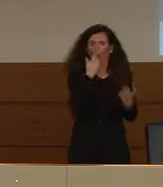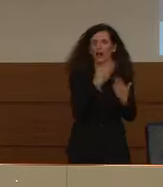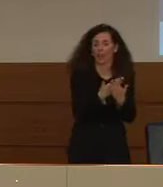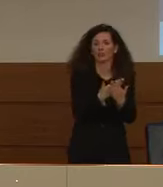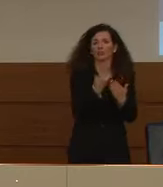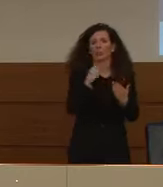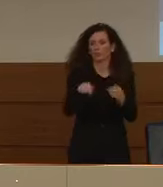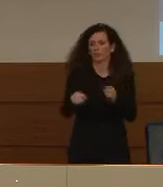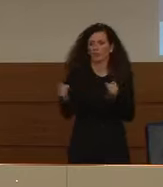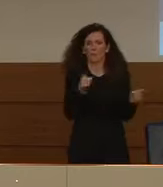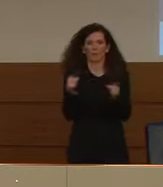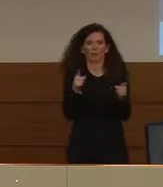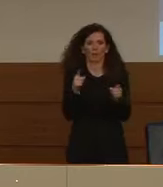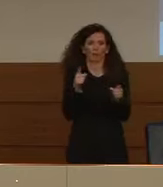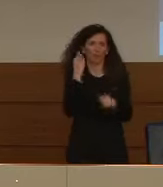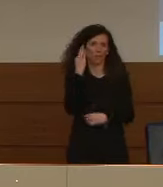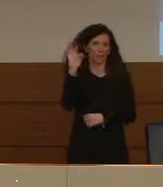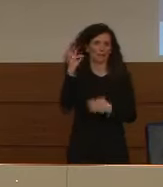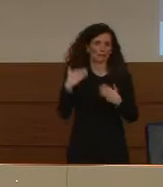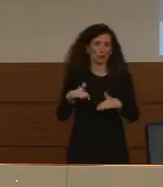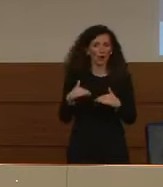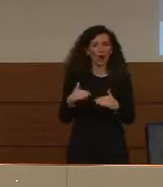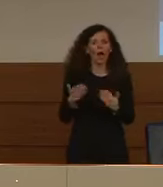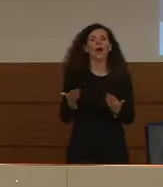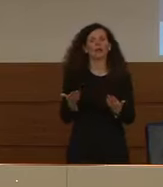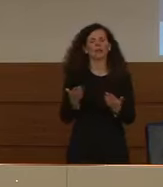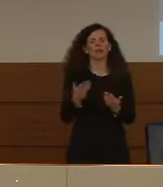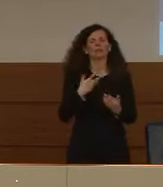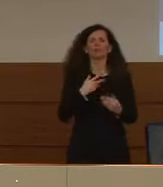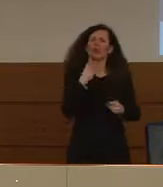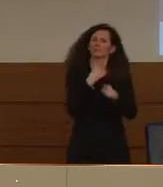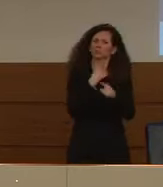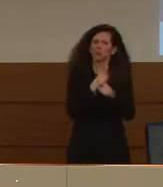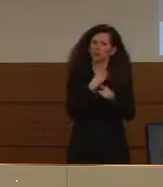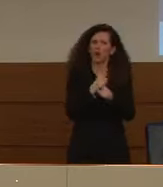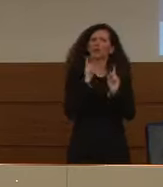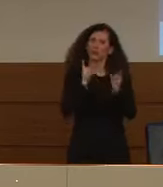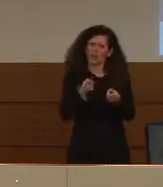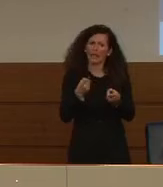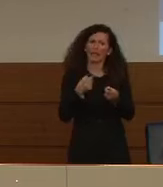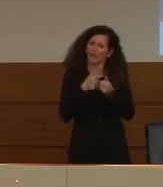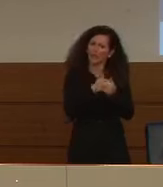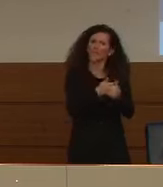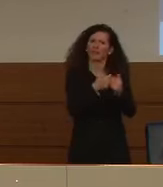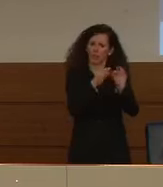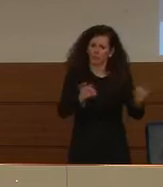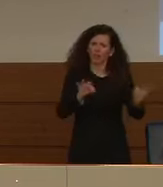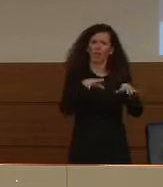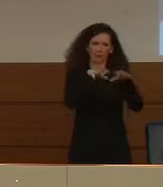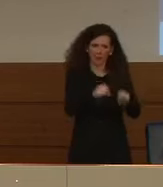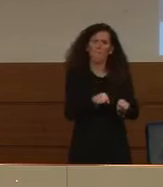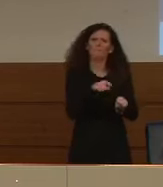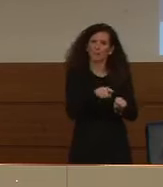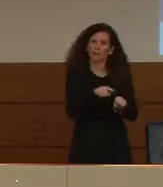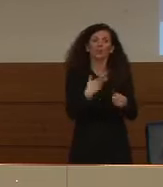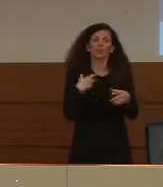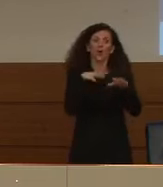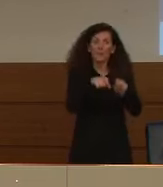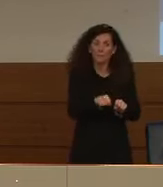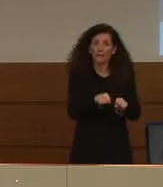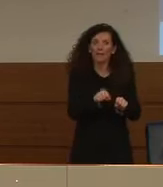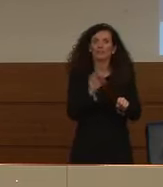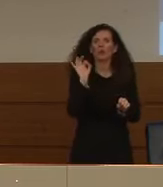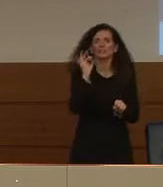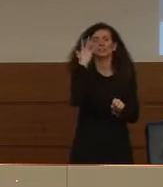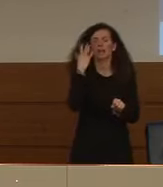periodo particolare quindi c'è una esigenza che deve essere ottemperata e la si può ottemperare al meglio se vengono